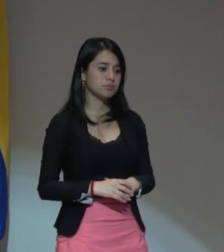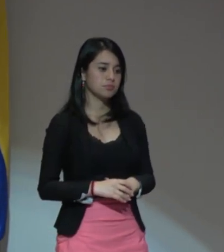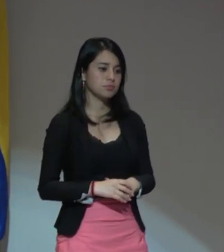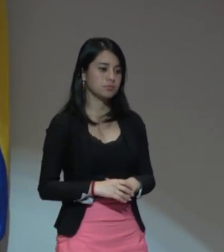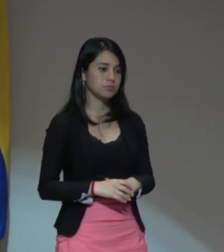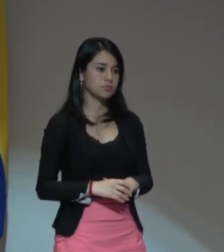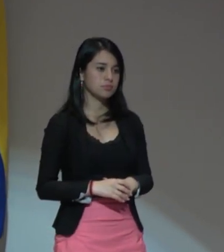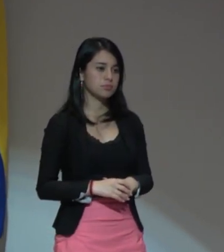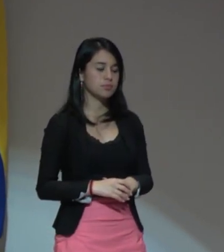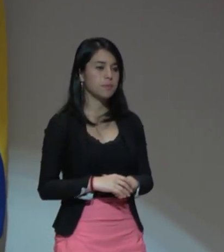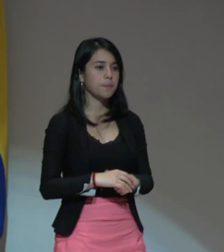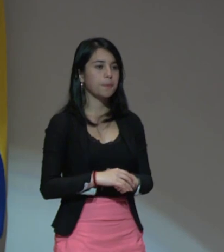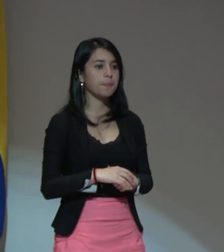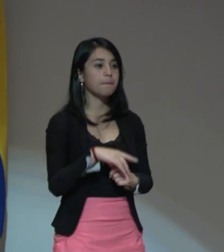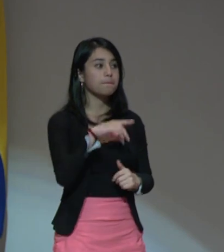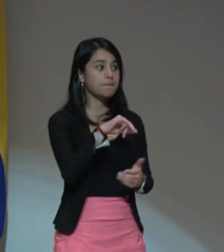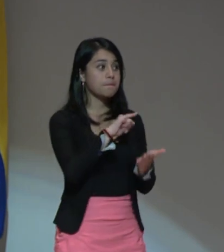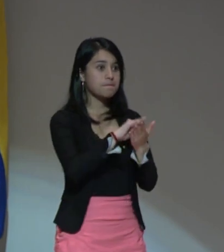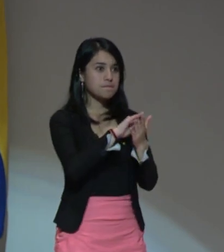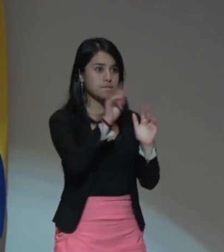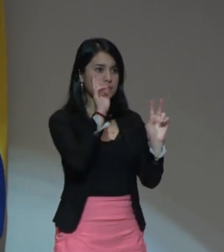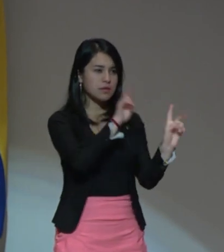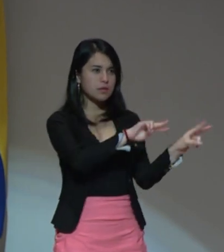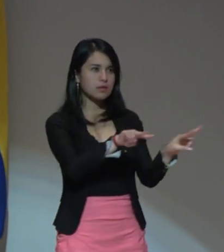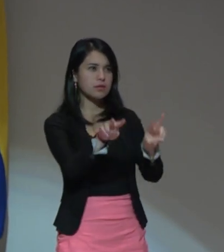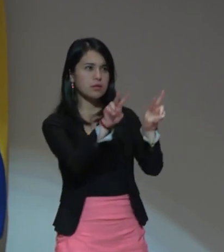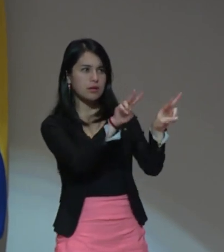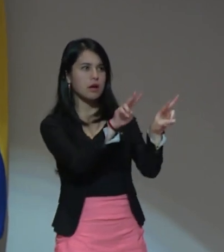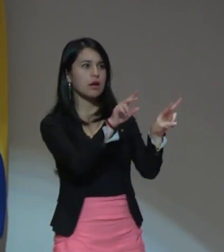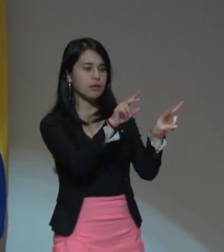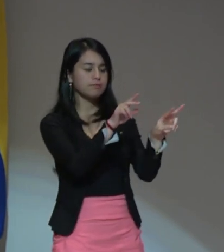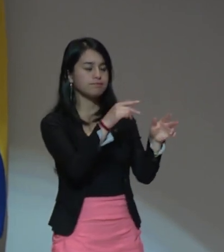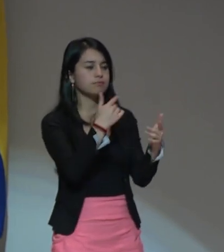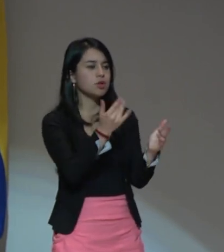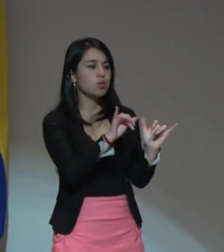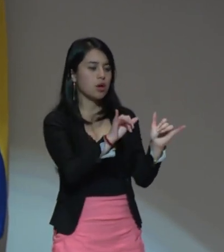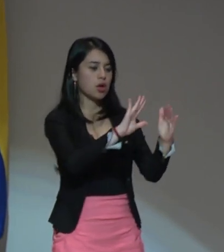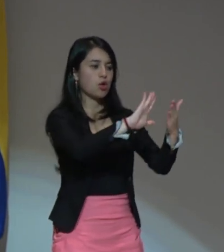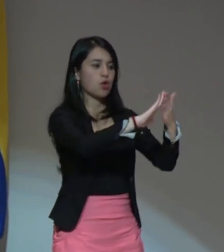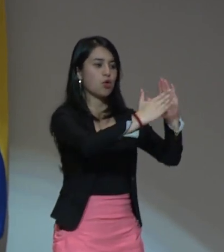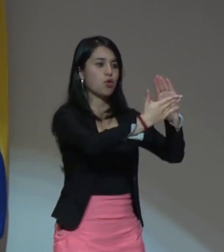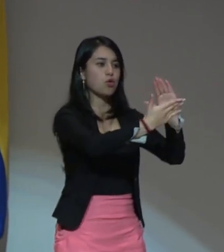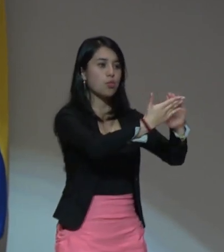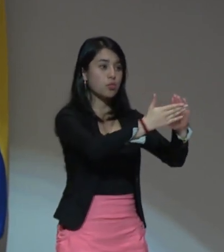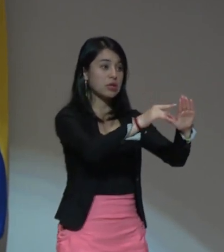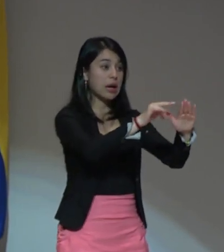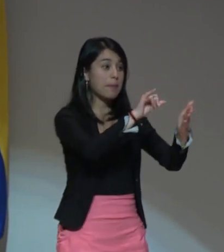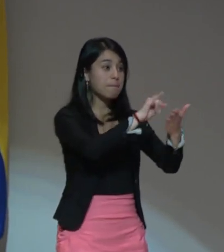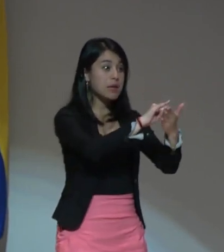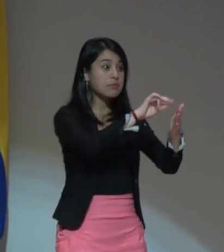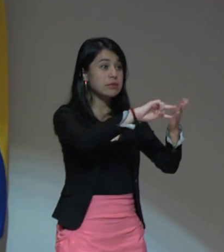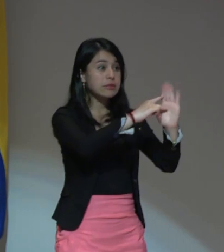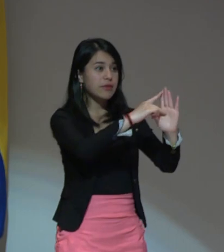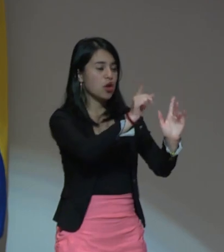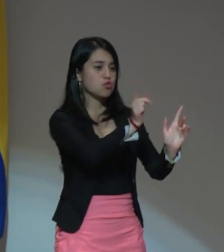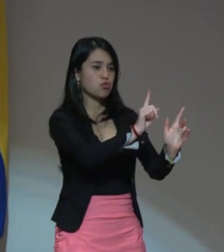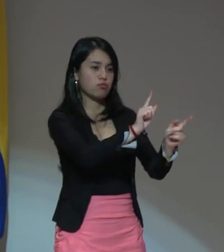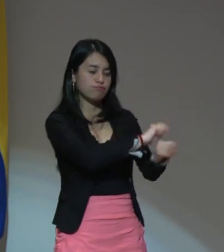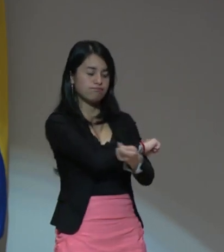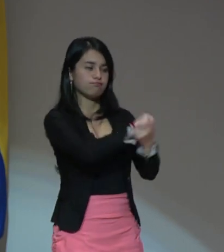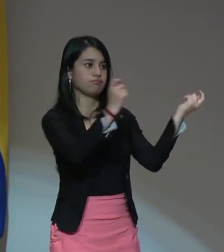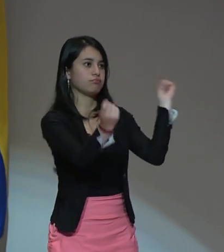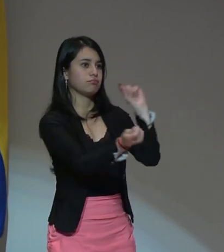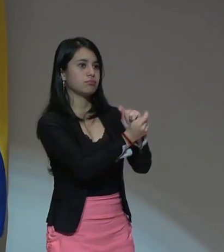porque desde esta perspectiva se define comunidad de otra manera porque se